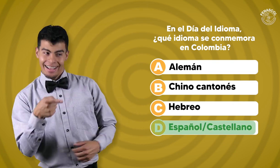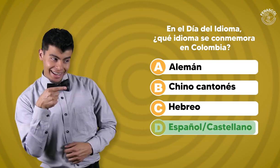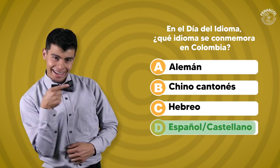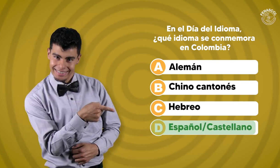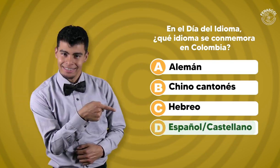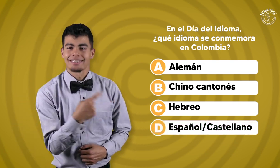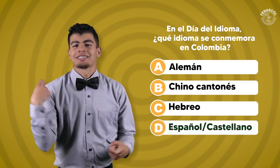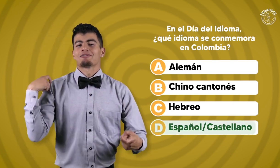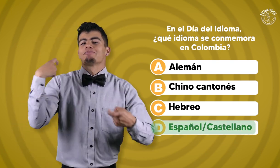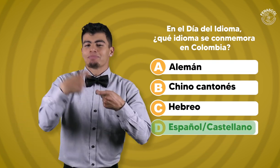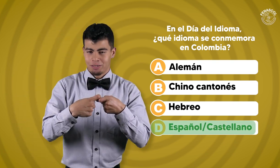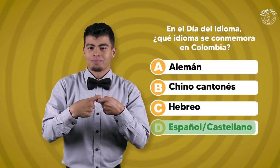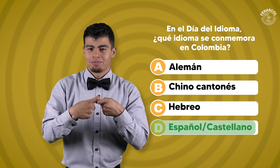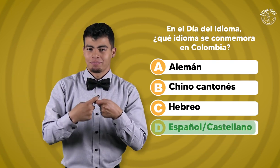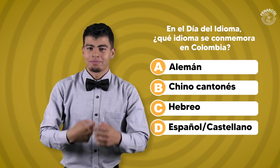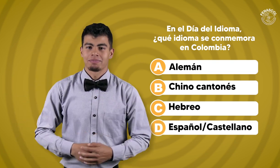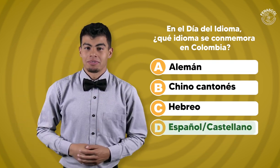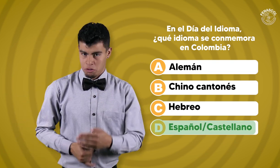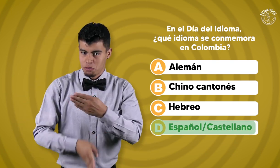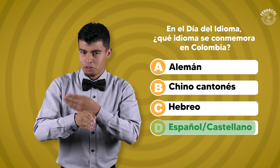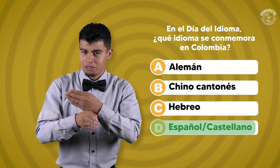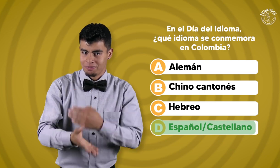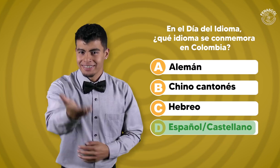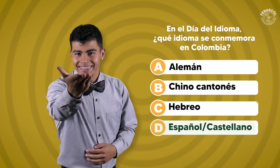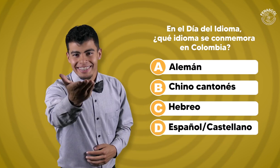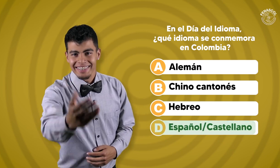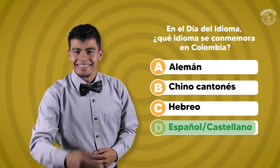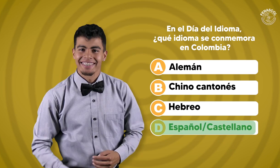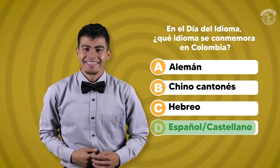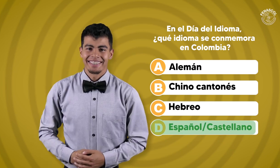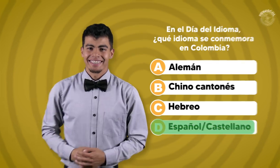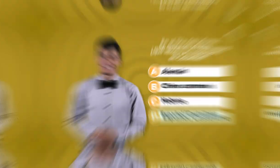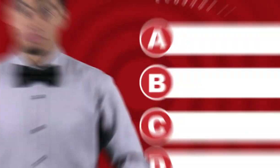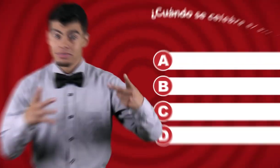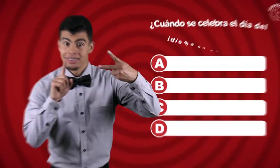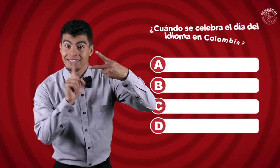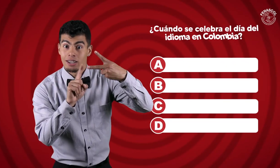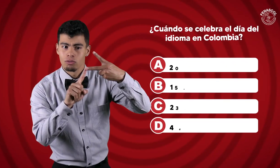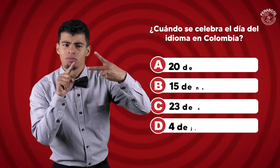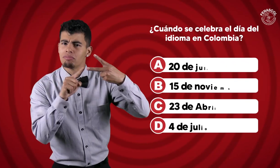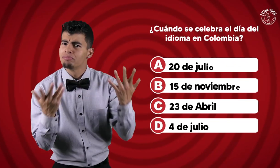Español, castellano. Continuamos con la siguiente pregunta. Vamos con la segunda pregunta.